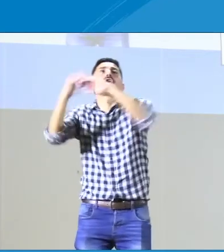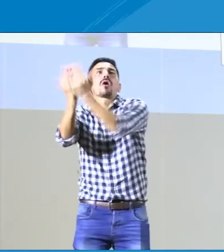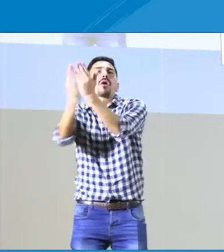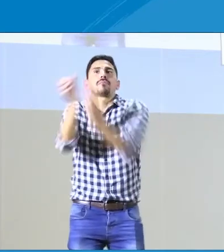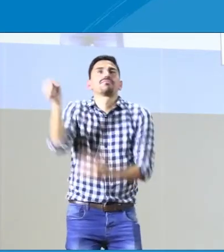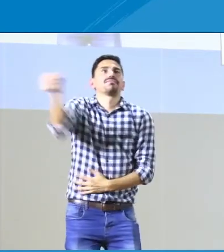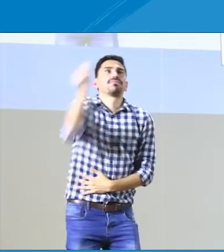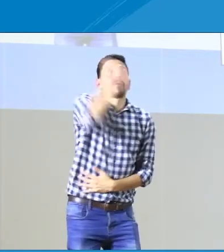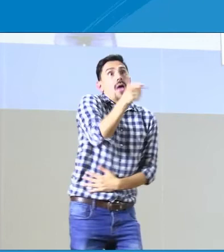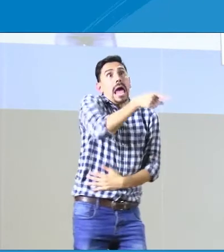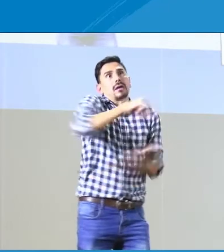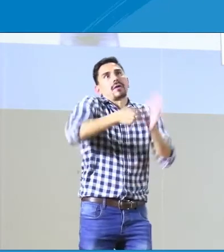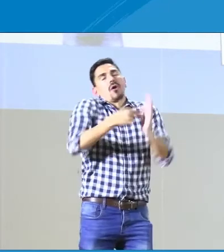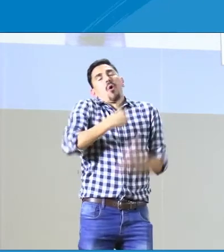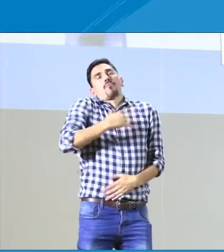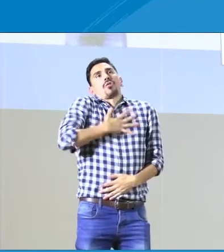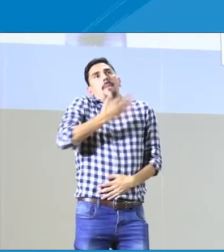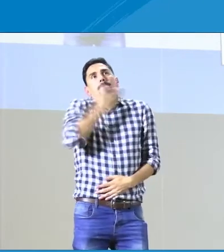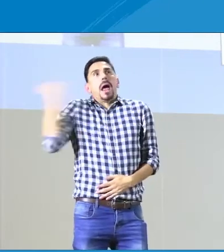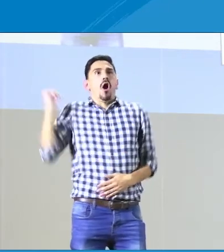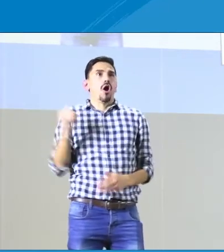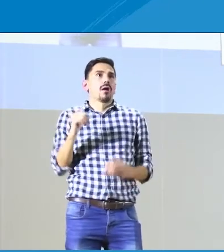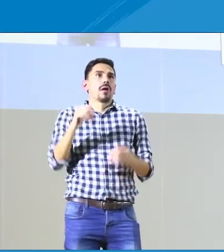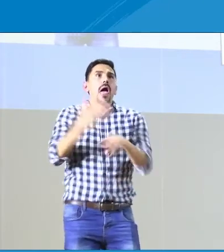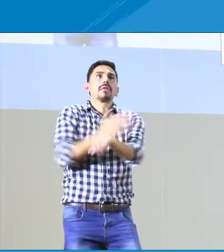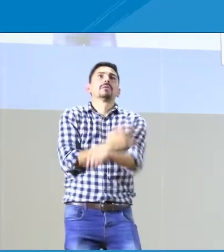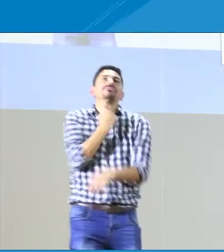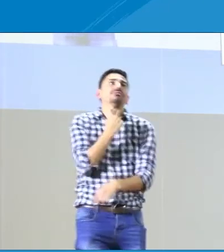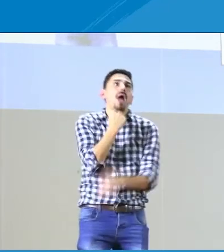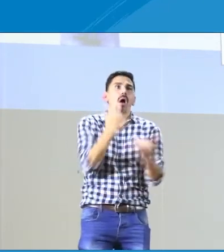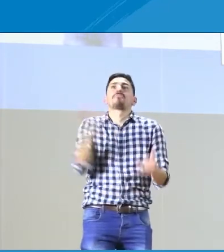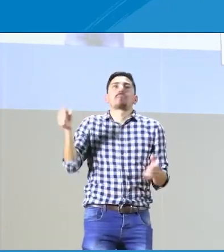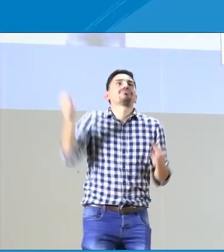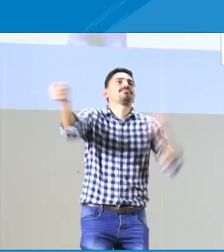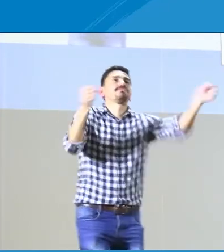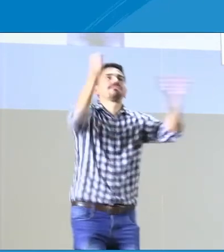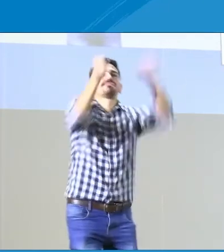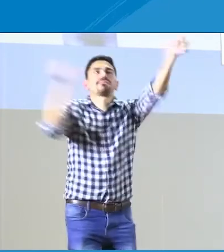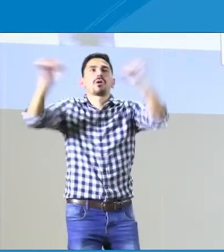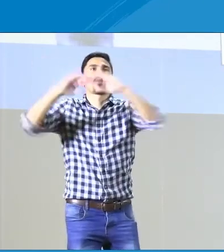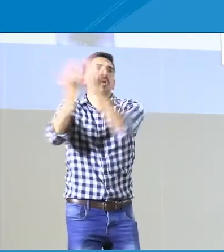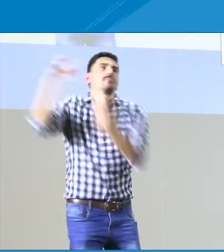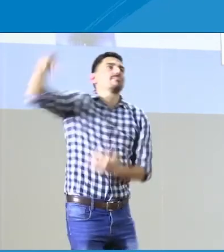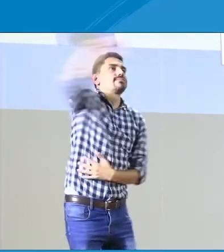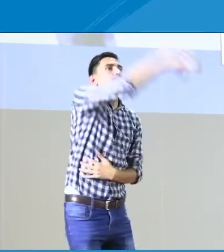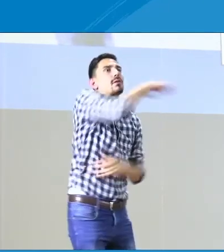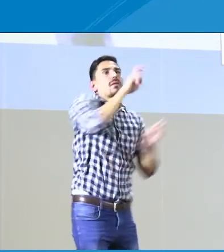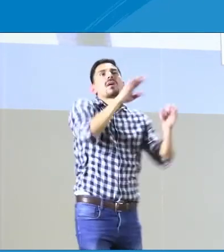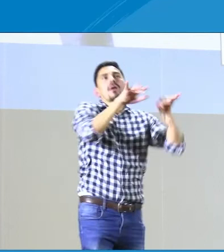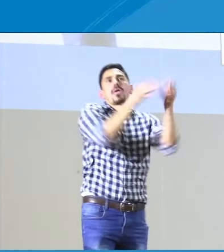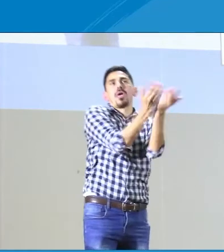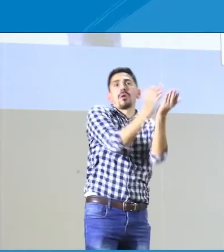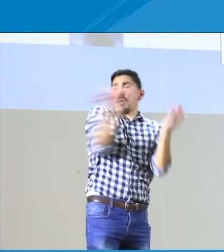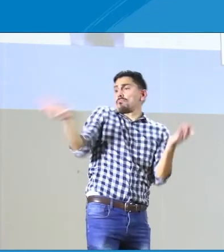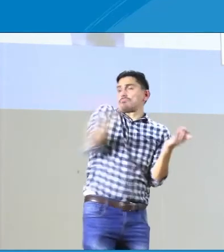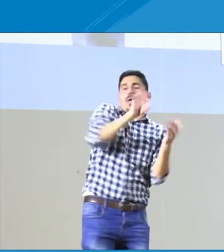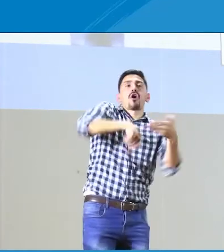estos espacios con los diferentes docentes bilingües. Es para dar mejores oportunidades. Anteriormente era muy difícil en las